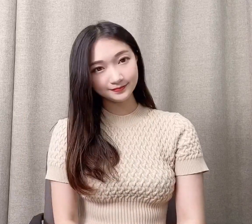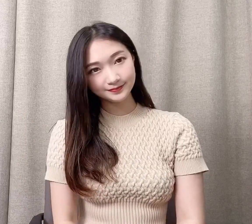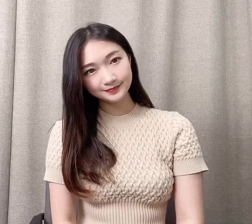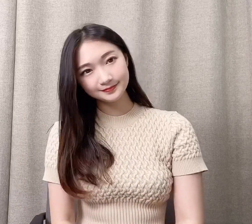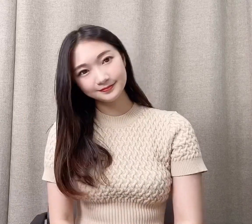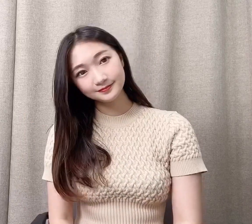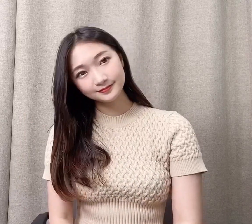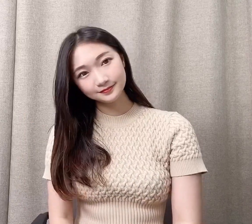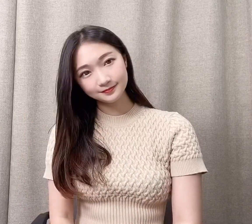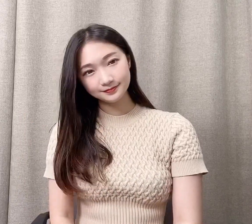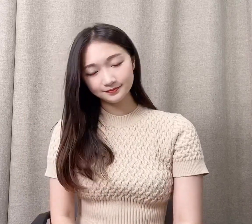웃음